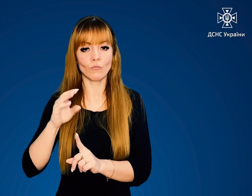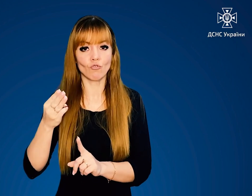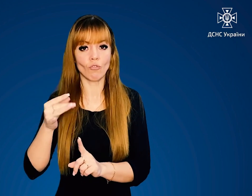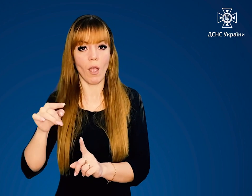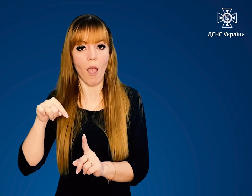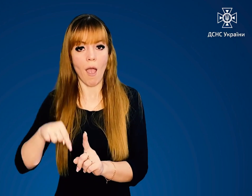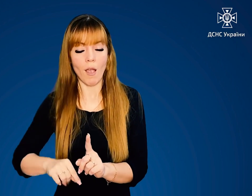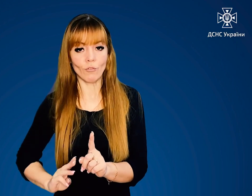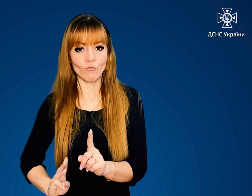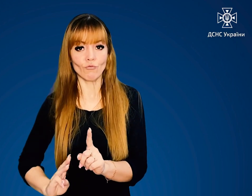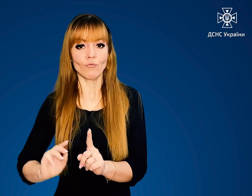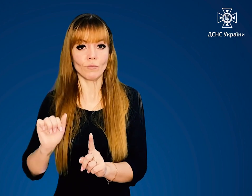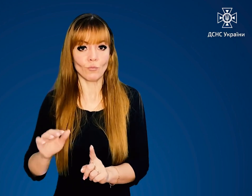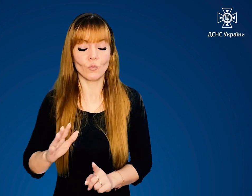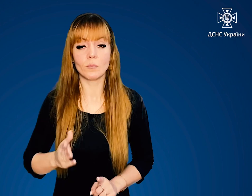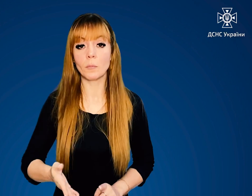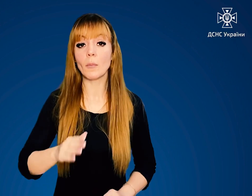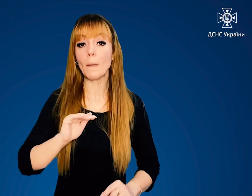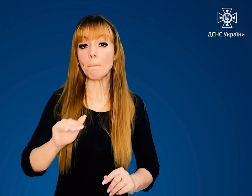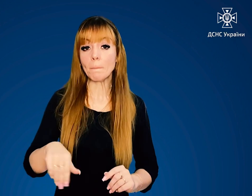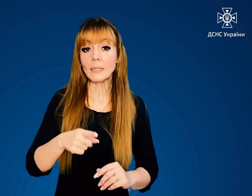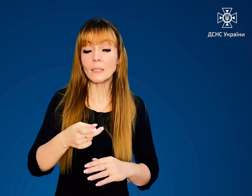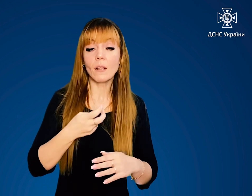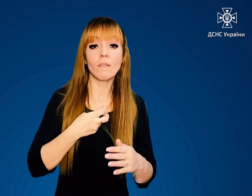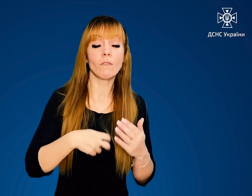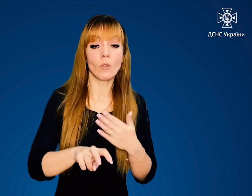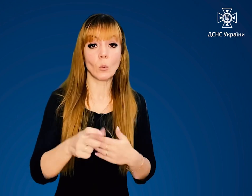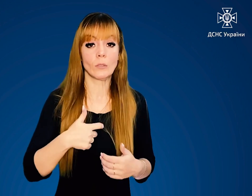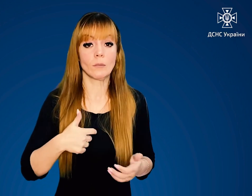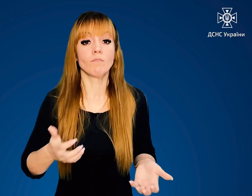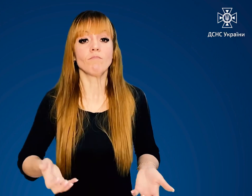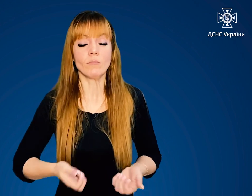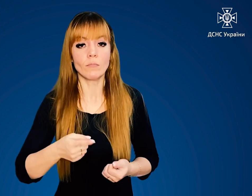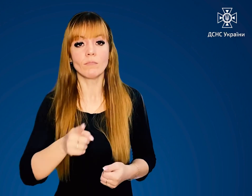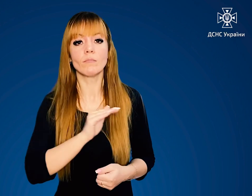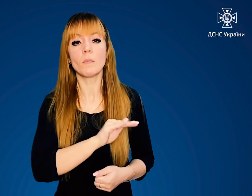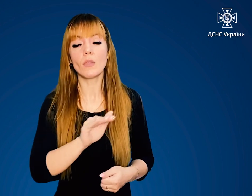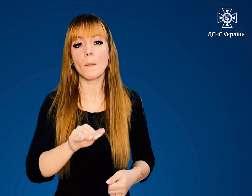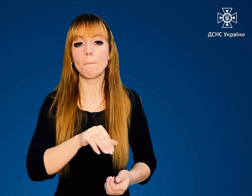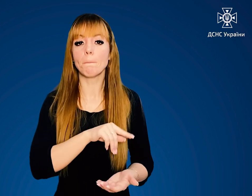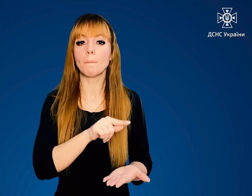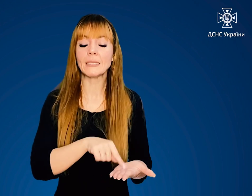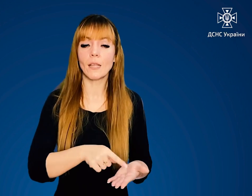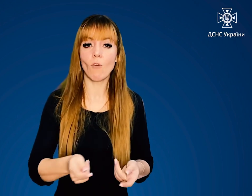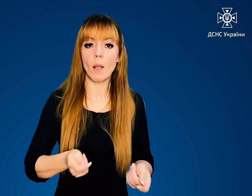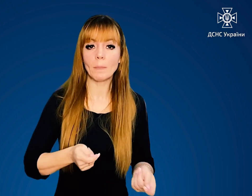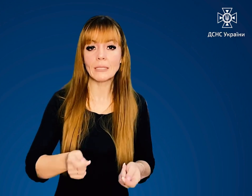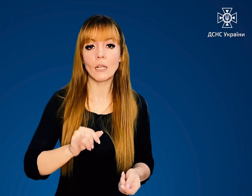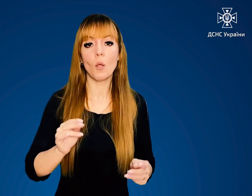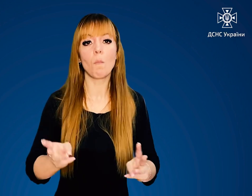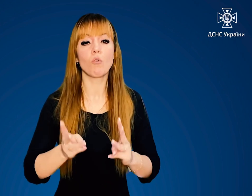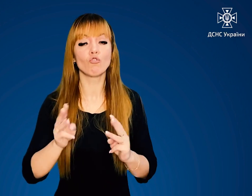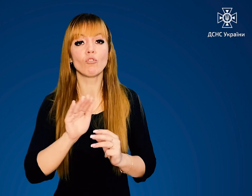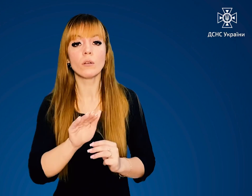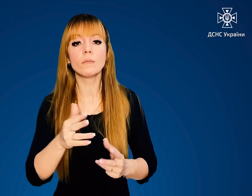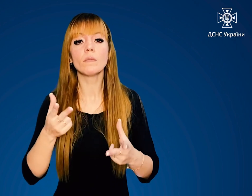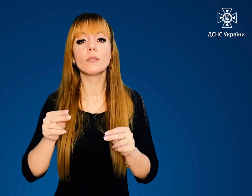Після виходу з осередку пожежі повідомте місцеву адміністрацію та пожежну службу про місце,